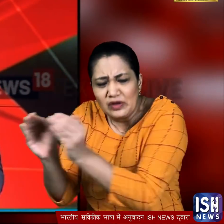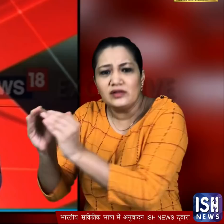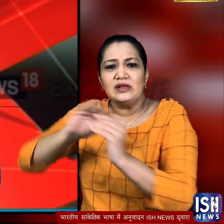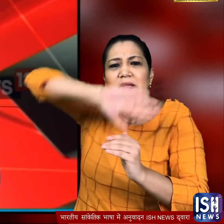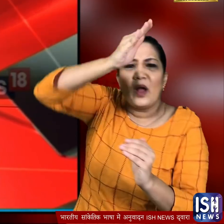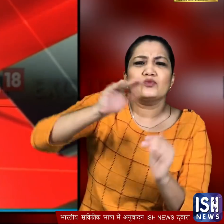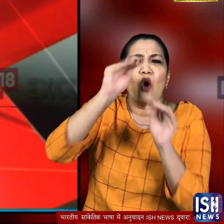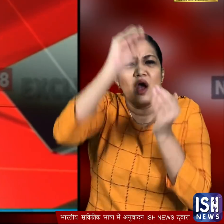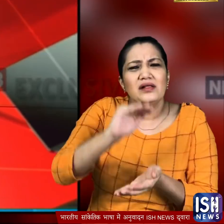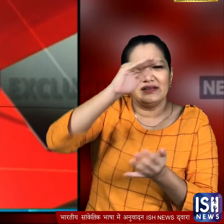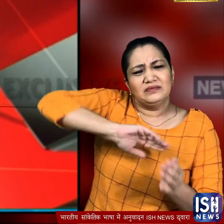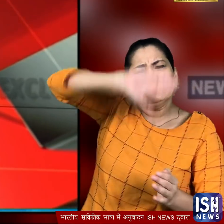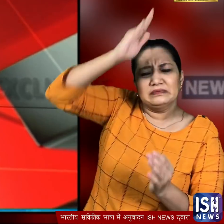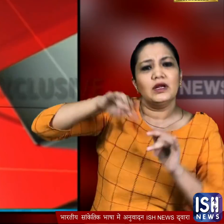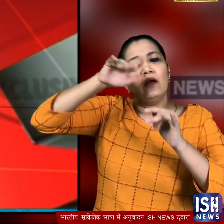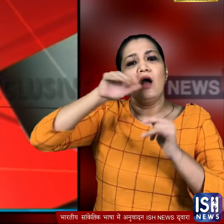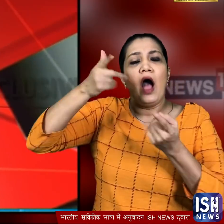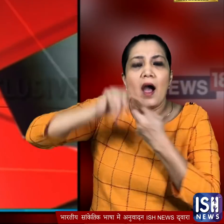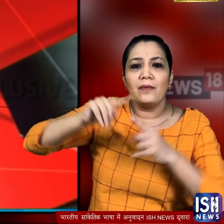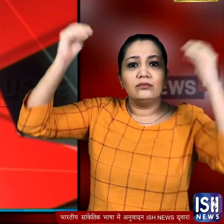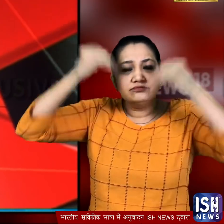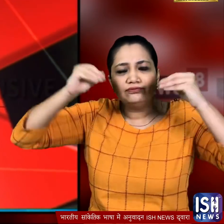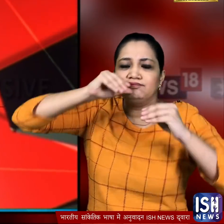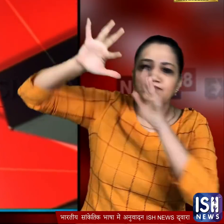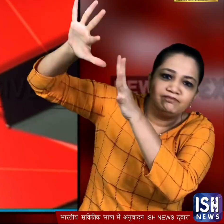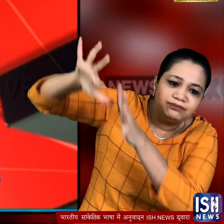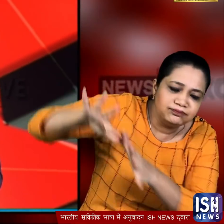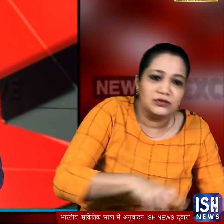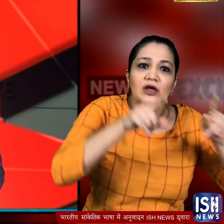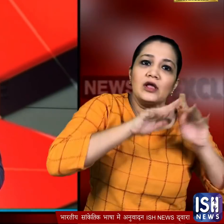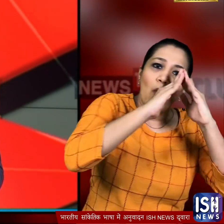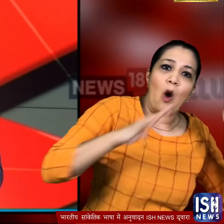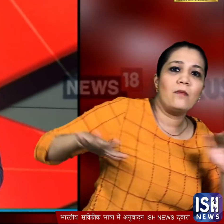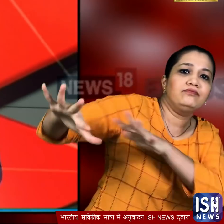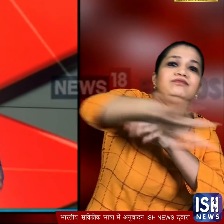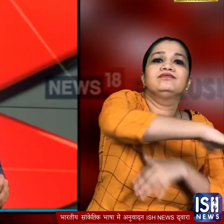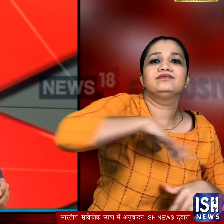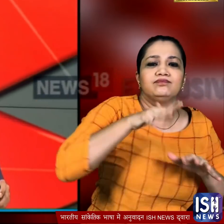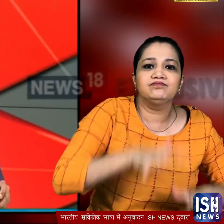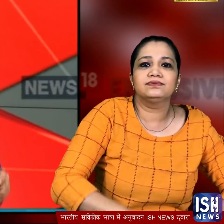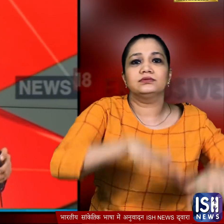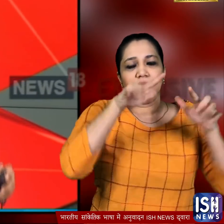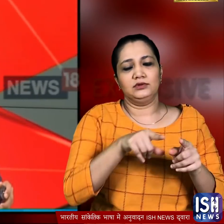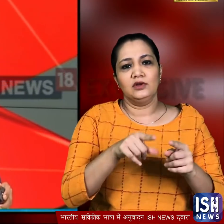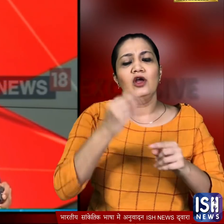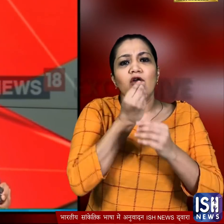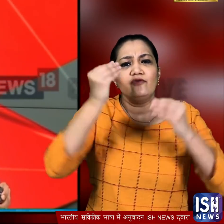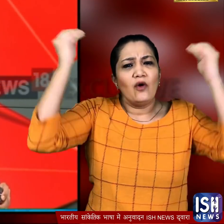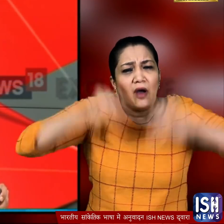पहाडियों के बीच बसे है और पहाडियों का पानी भी बरसाती नालों के रास्ते बस्तियों में आ जाता है जिसकी वज़े से वहां कुछ घंटों की तेज वारिश के